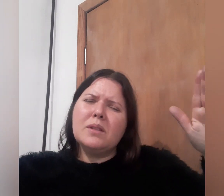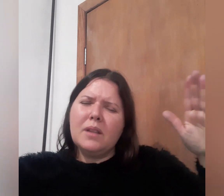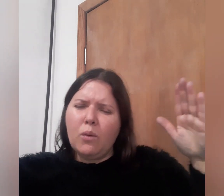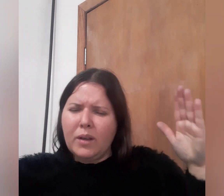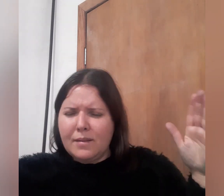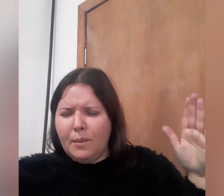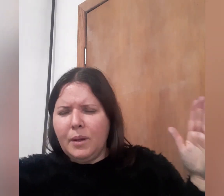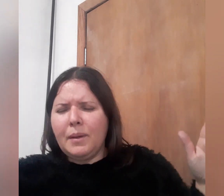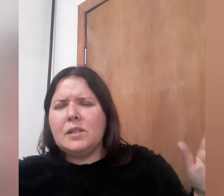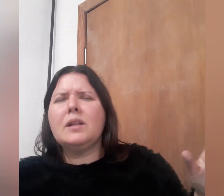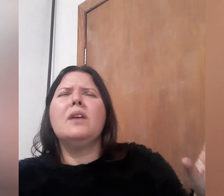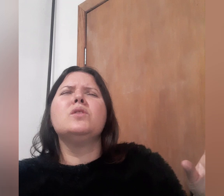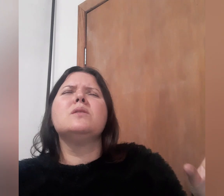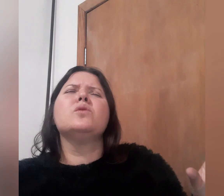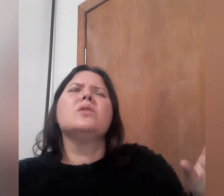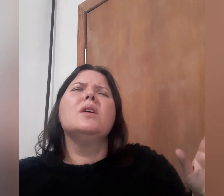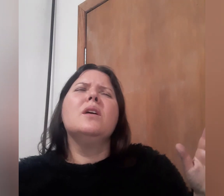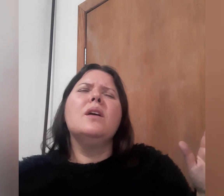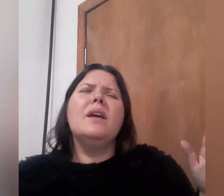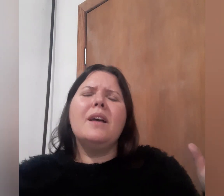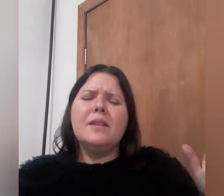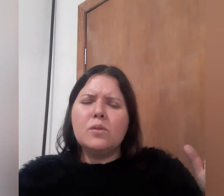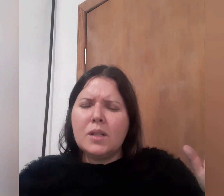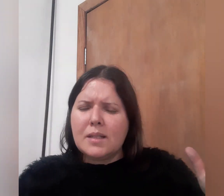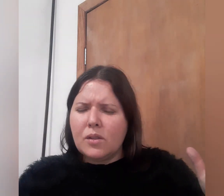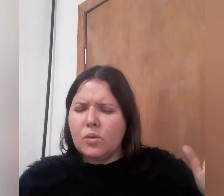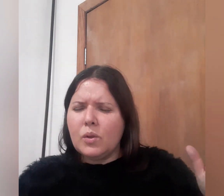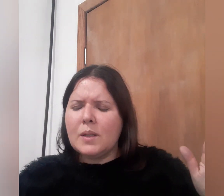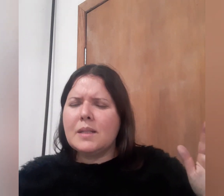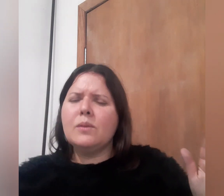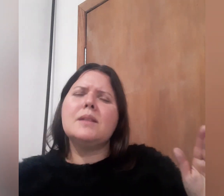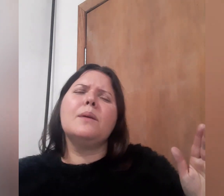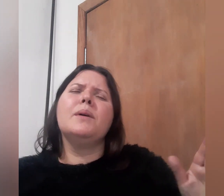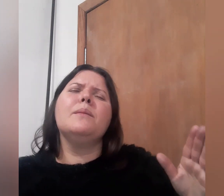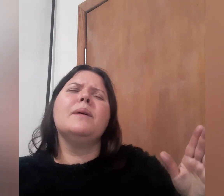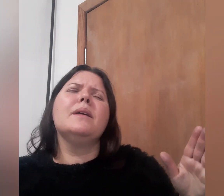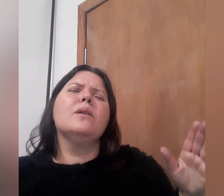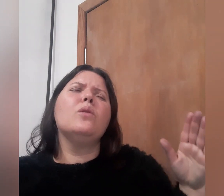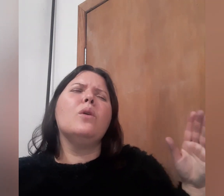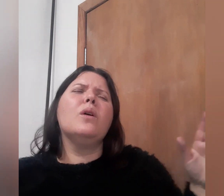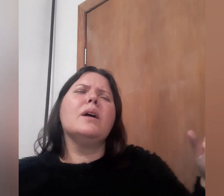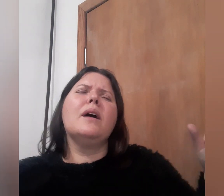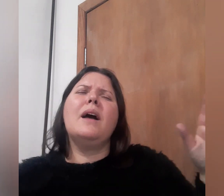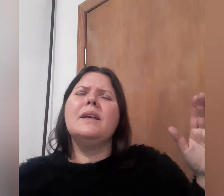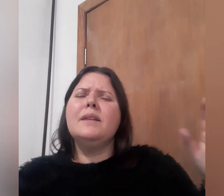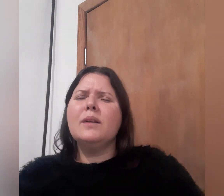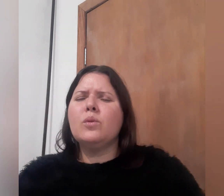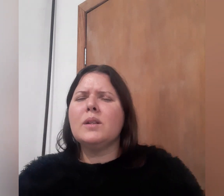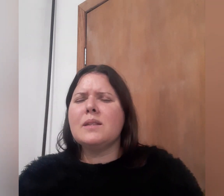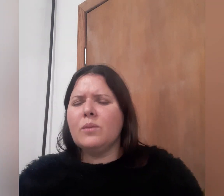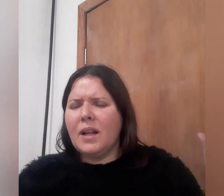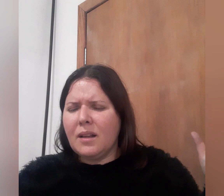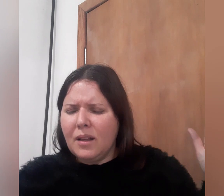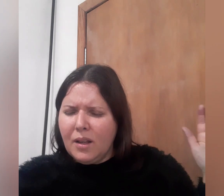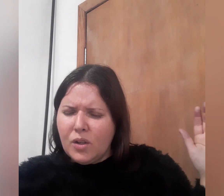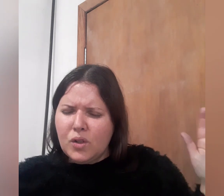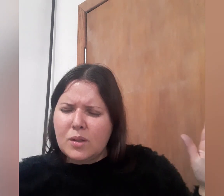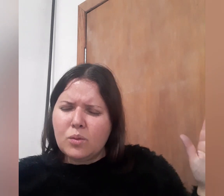que é o que esta mãe mais quer, Jesus. Realiza o desejo do coração desta mãe, Pai. Coloca a alegria no coração dela. Jesus,